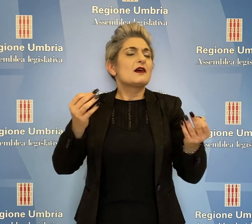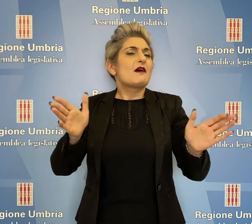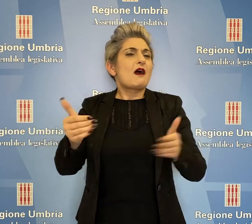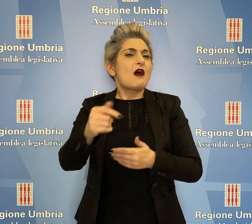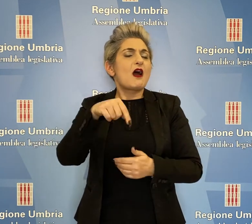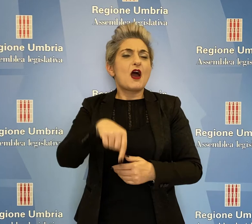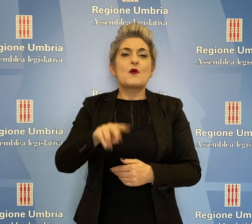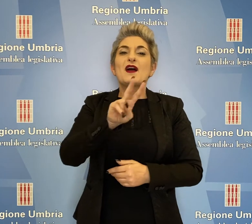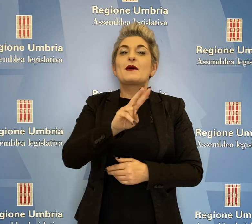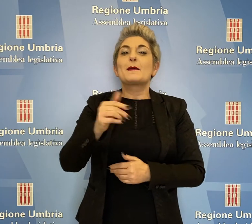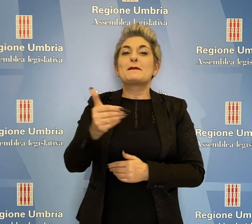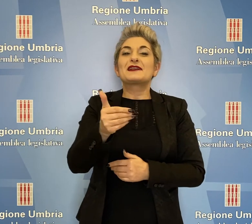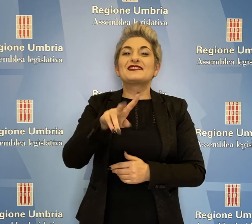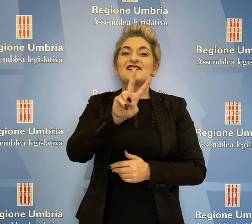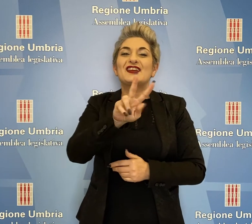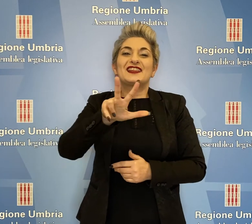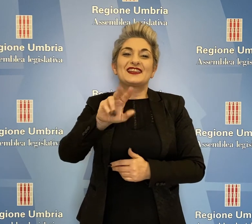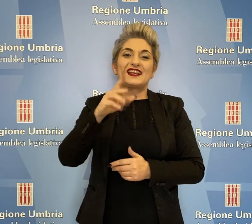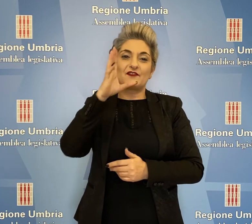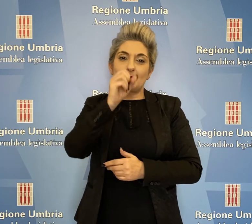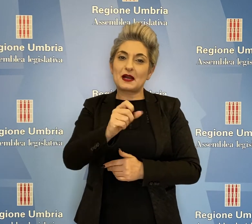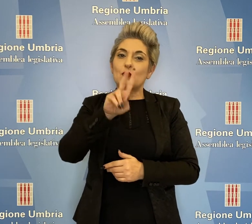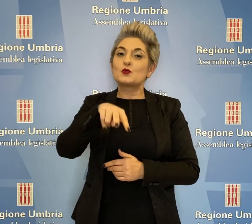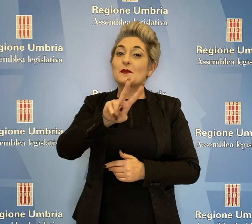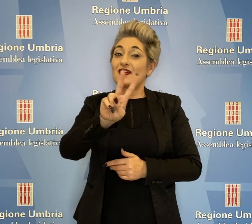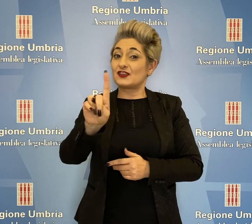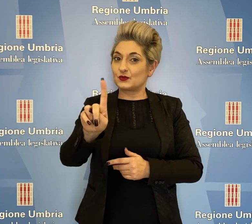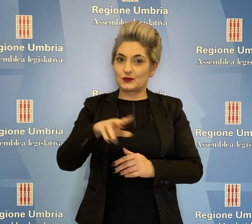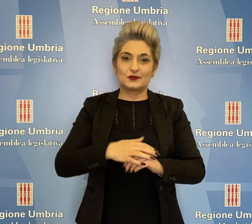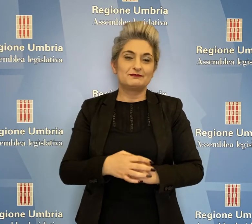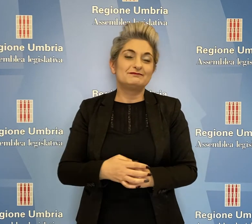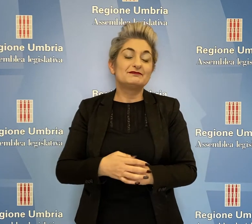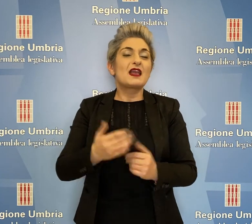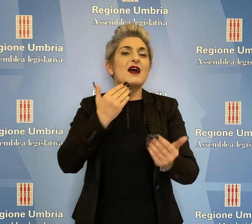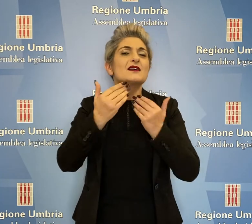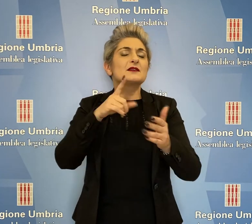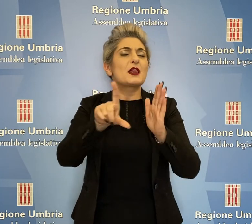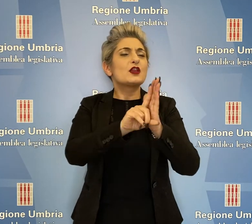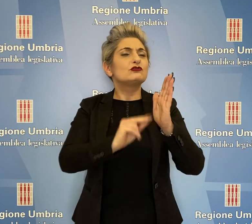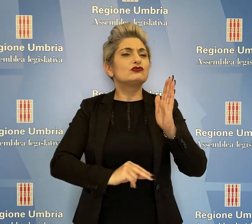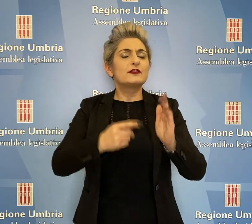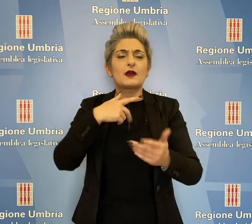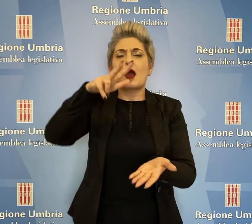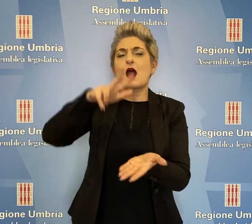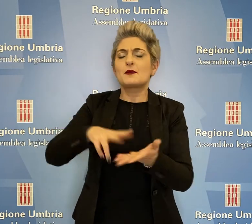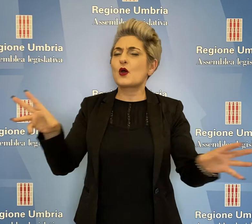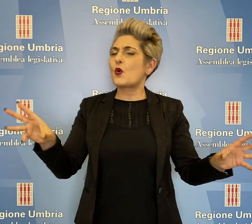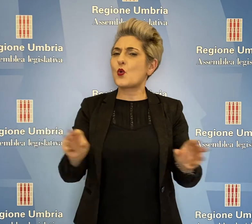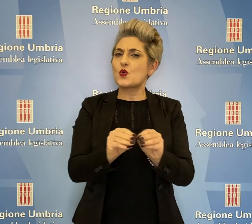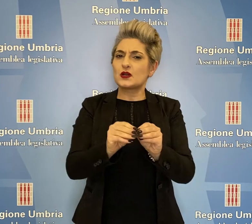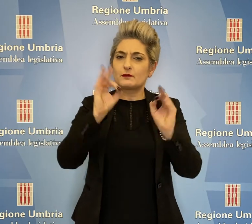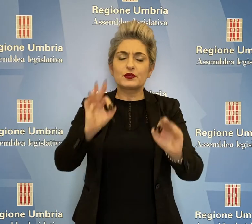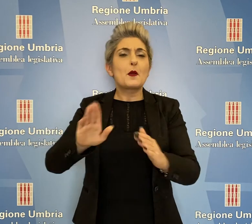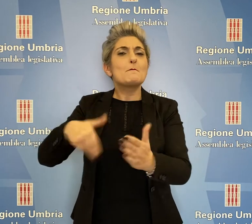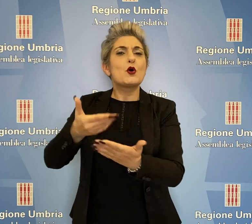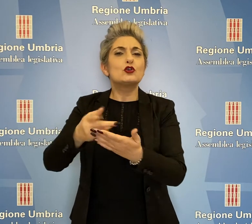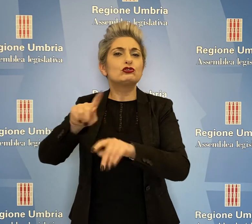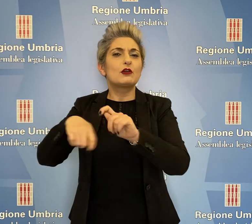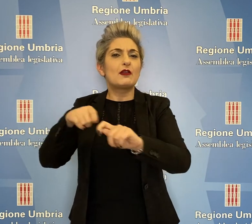23 febbraio 2021. L'Assemblea Legislativa ha approvato all'unanimità la mozione della Lega che chiede alla Giunta